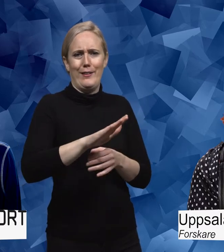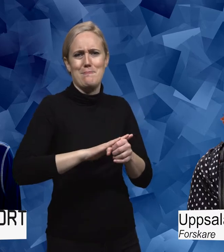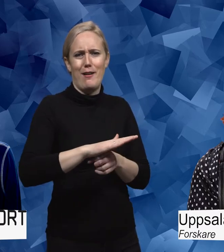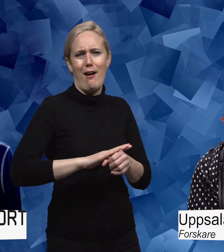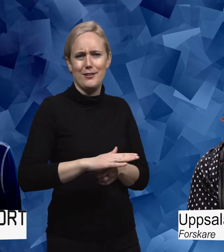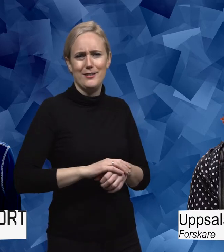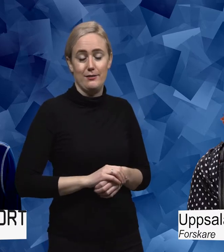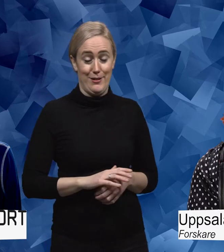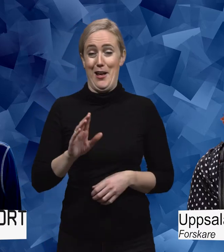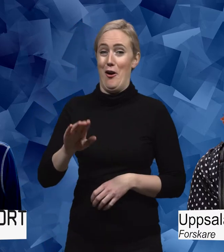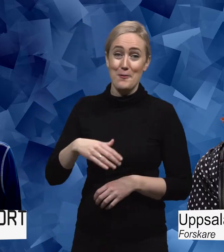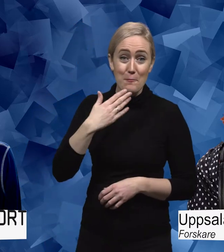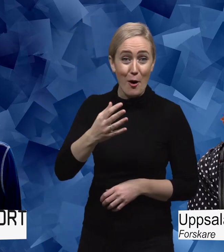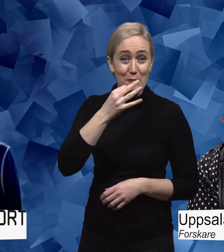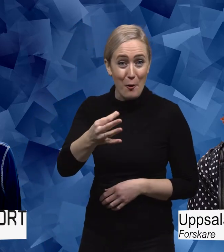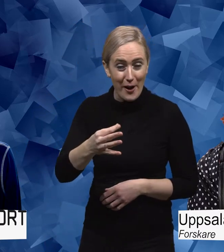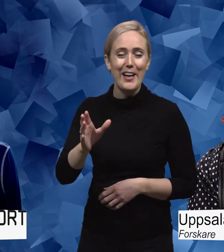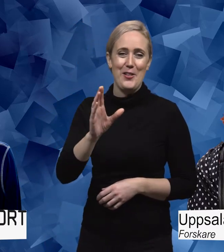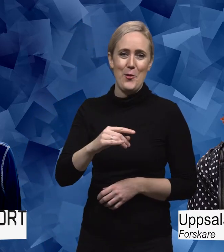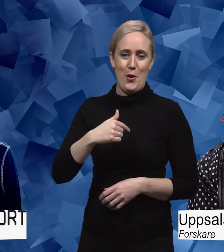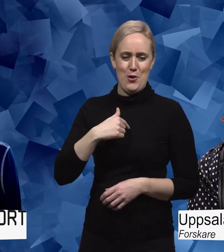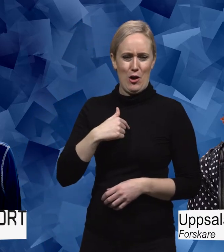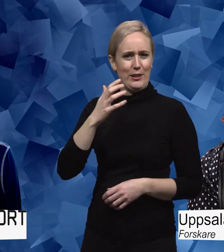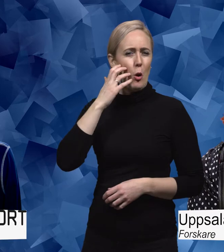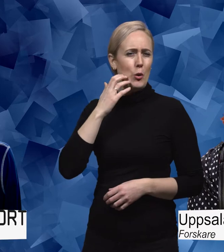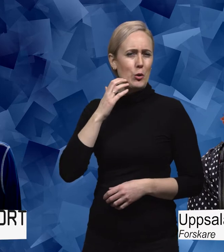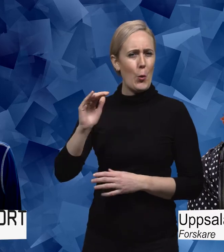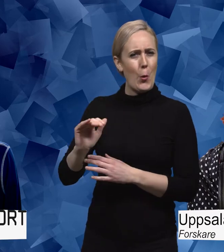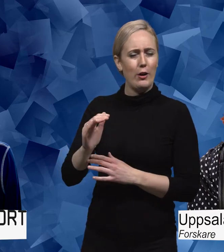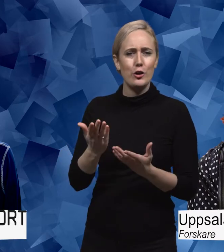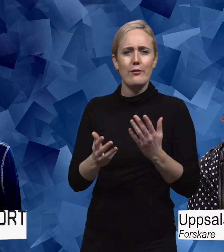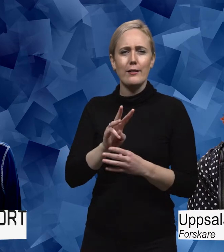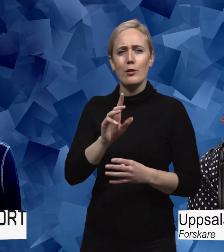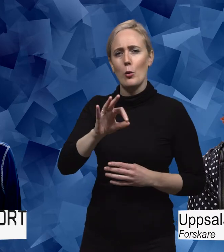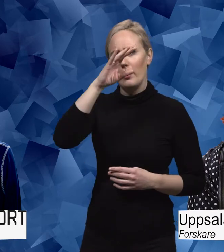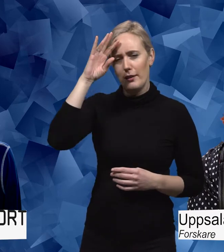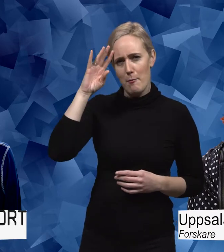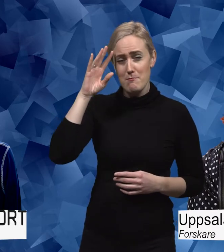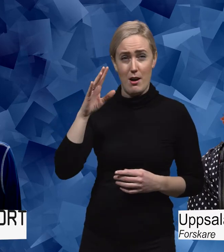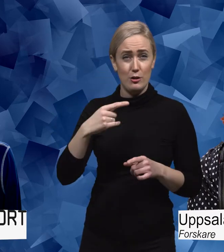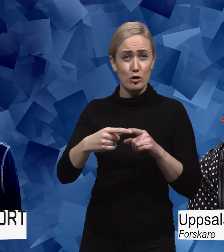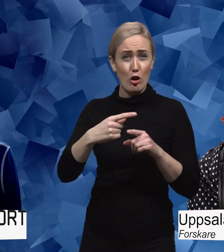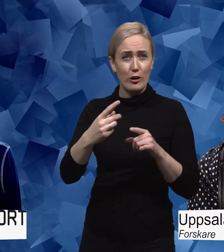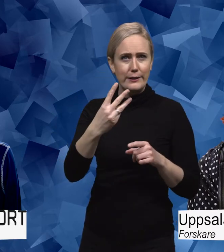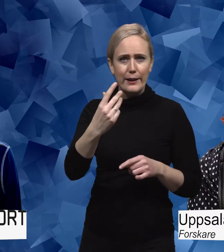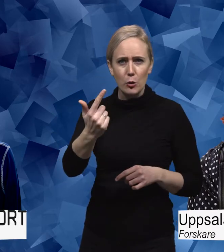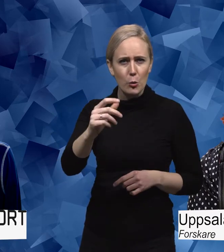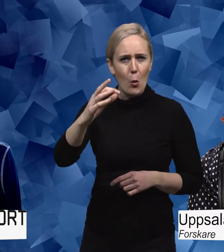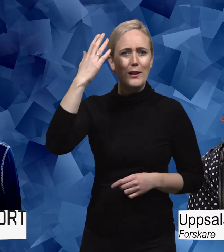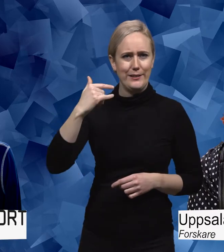Ja, det är en bra fråga. När jag var i mina tidiga tonår ungefär 13 år, det är snart 37 år sedan. Jag